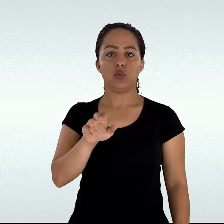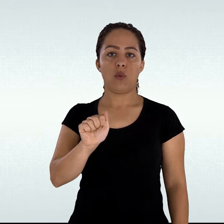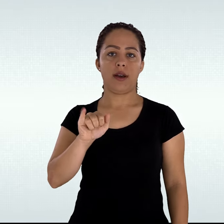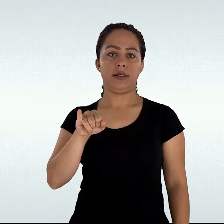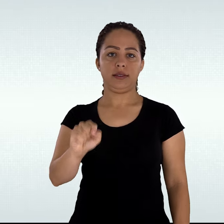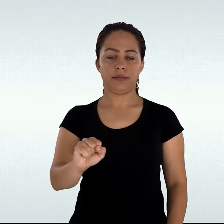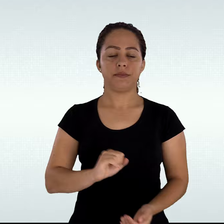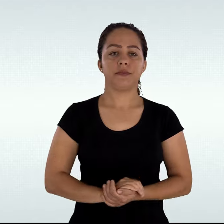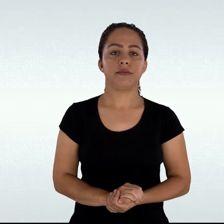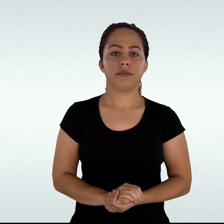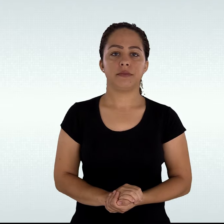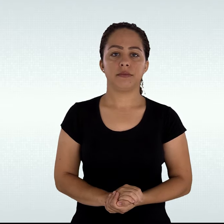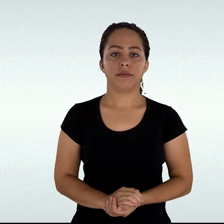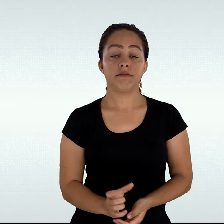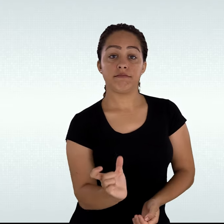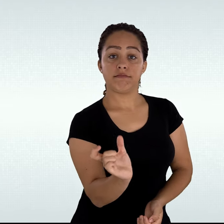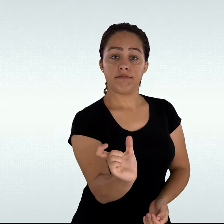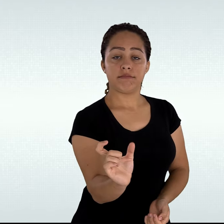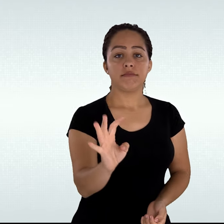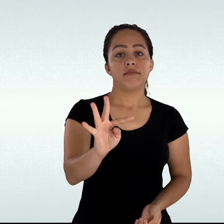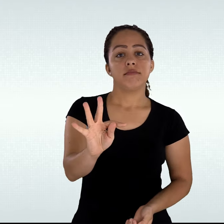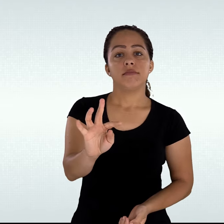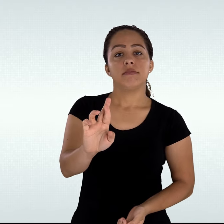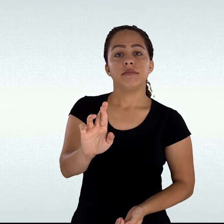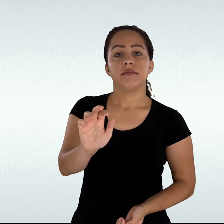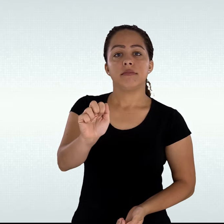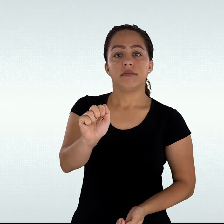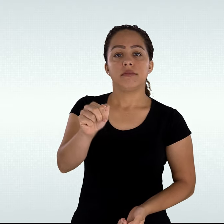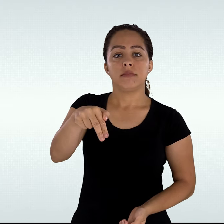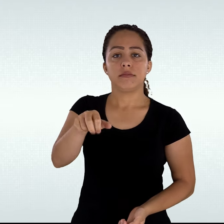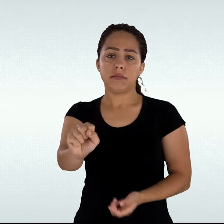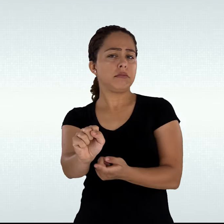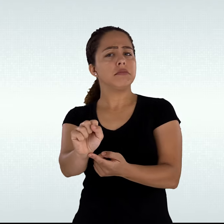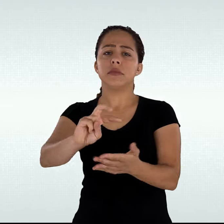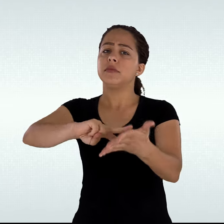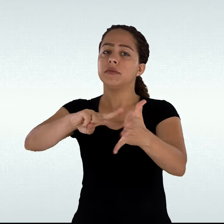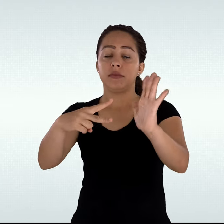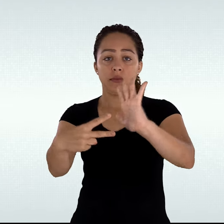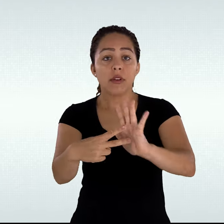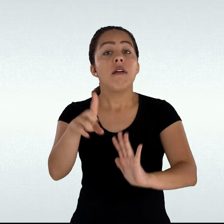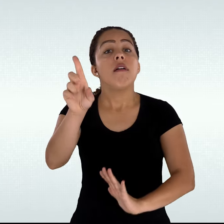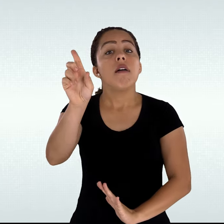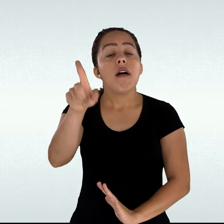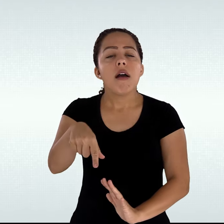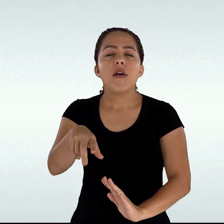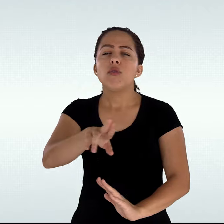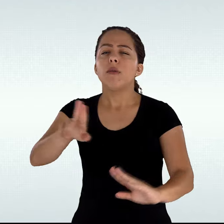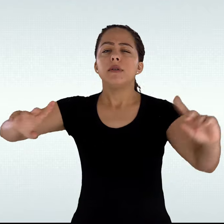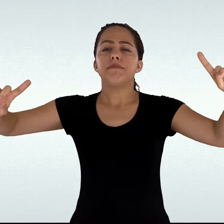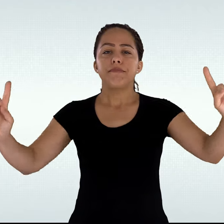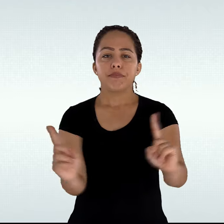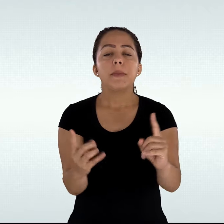O termo trans é um termo abreviado utilizado para se referir às pessoas